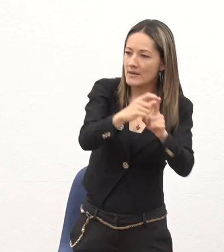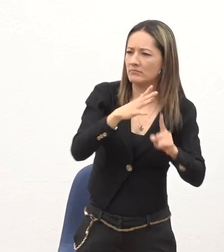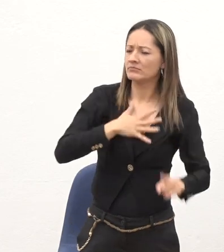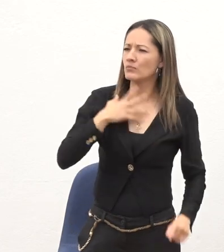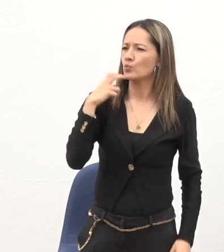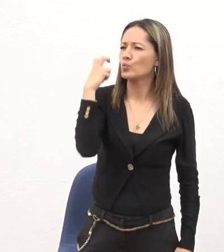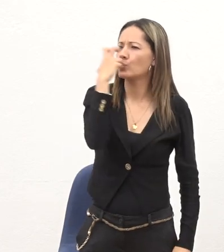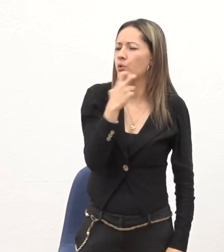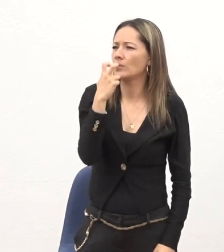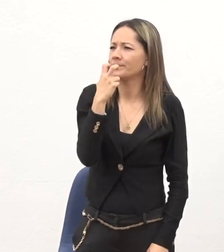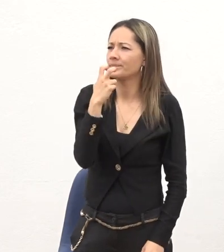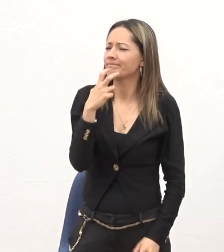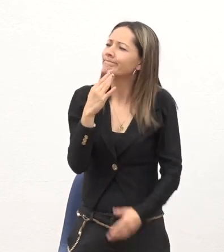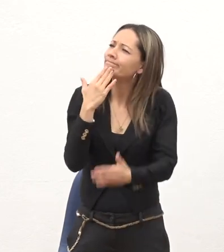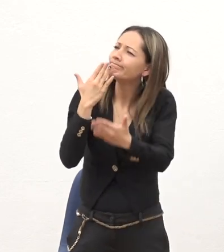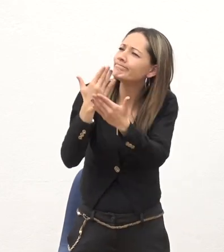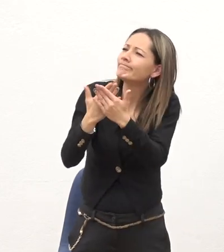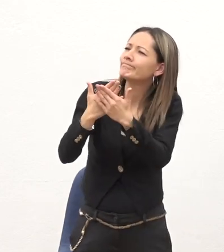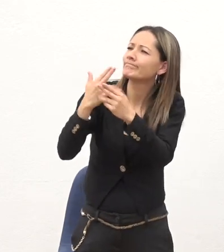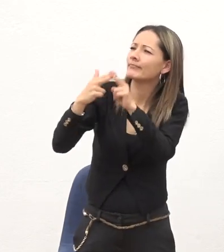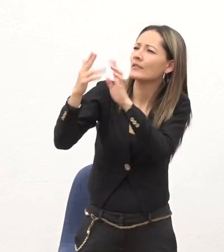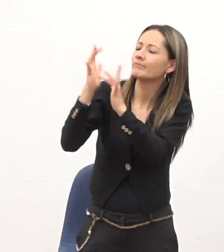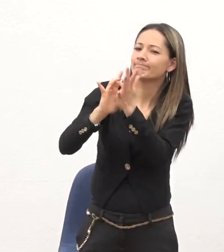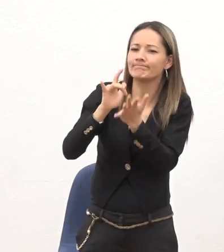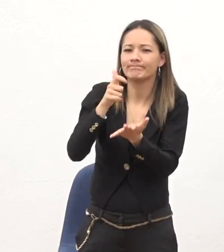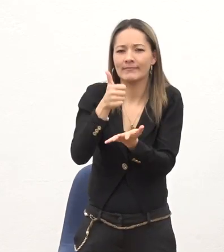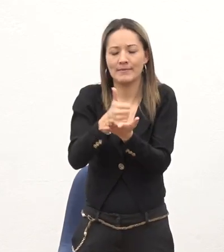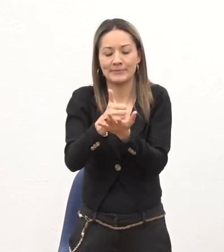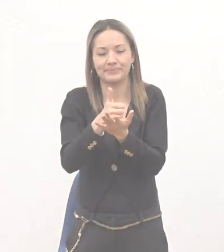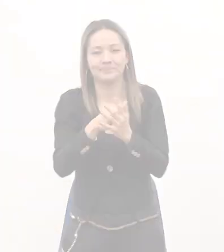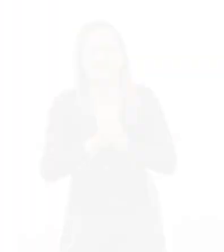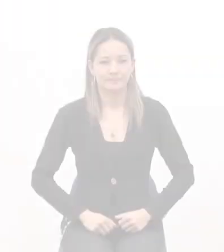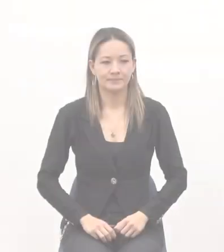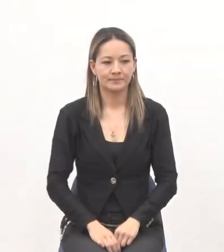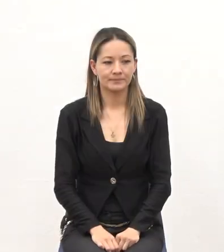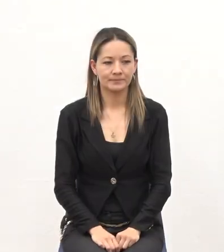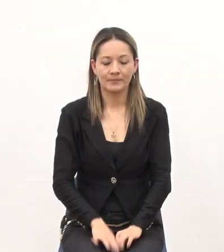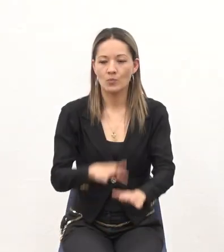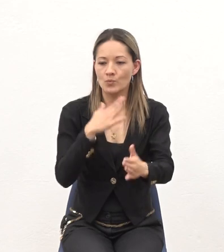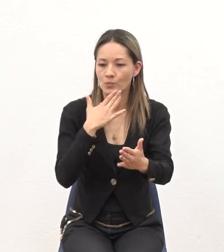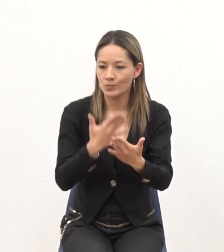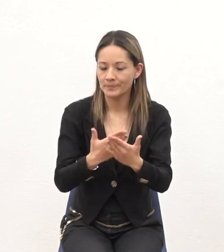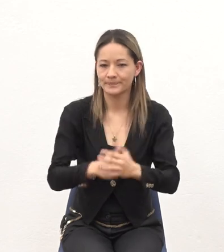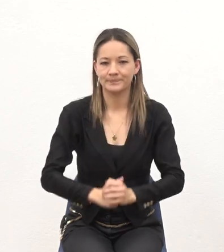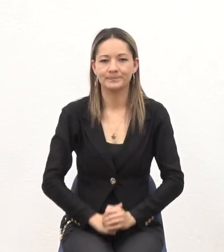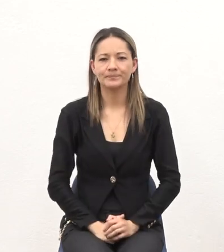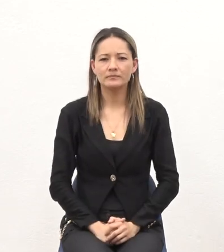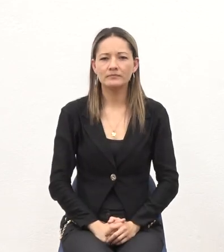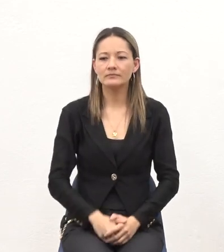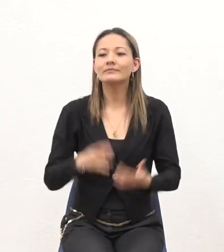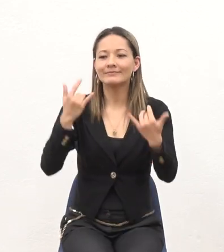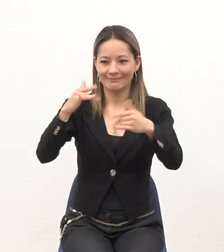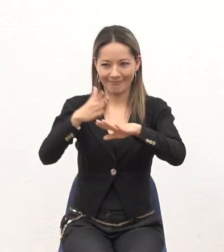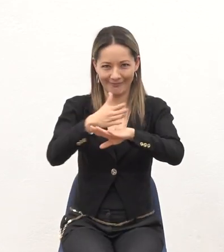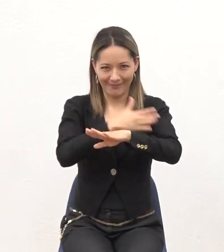Yo te doy gracias en el nombre de Jesús Amén Señor Bueno Entonces como les había mencionado